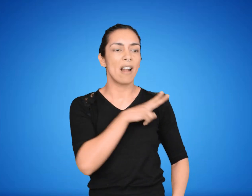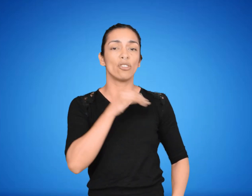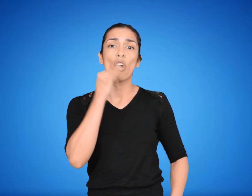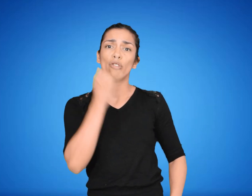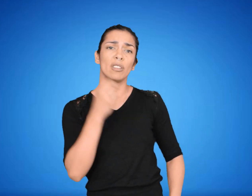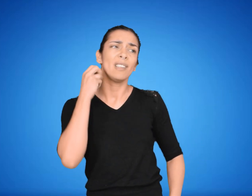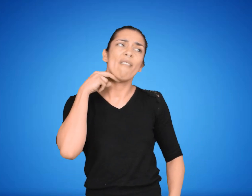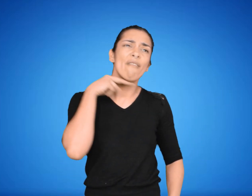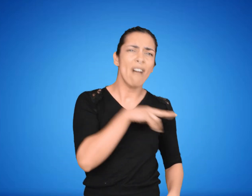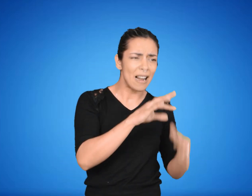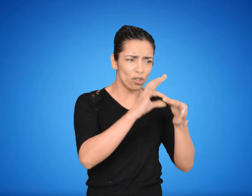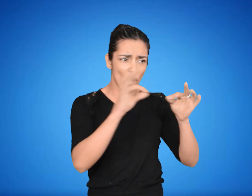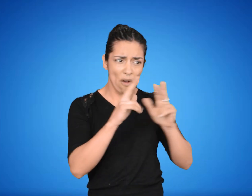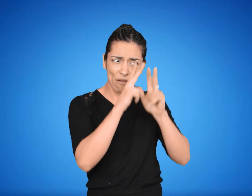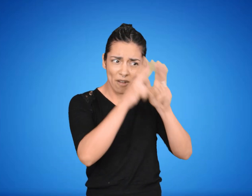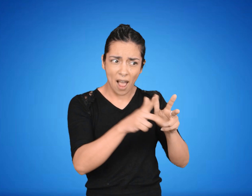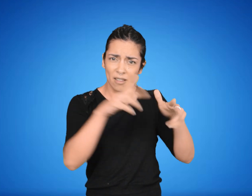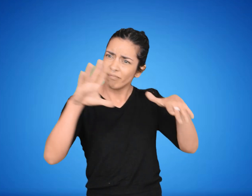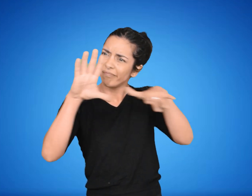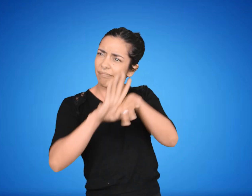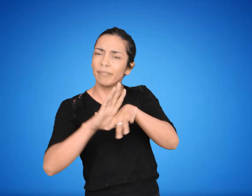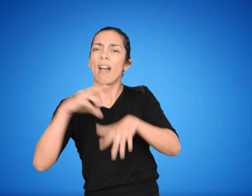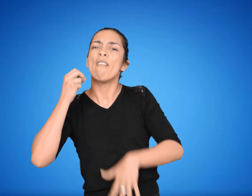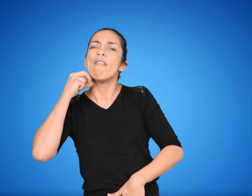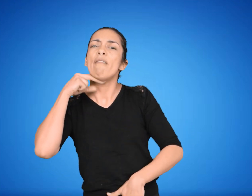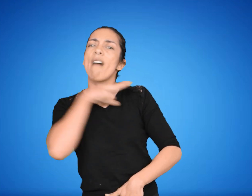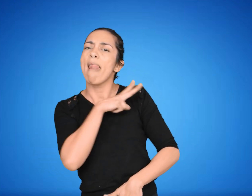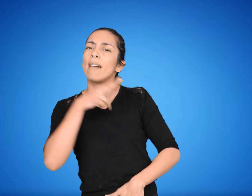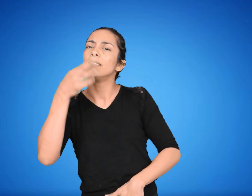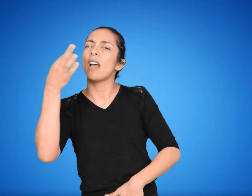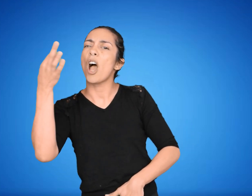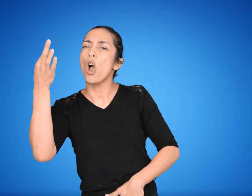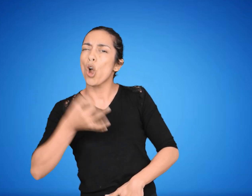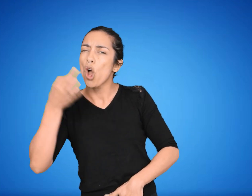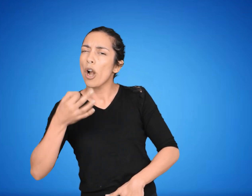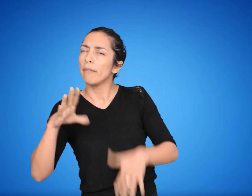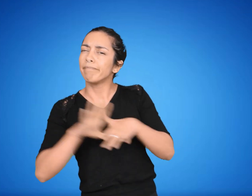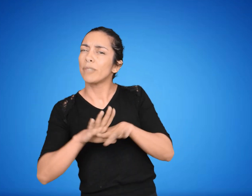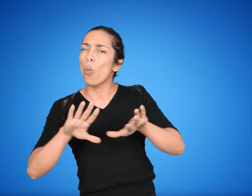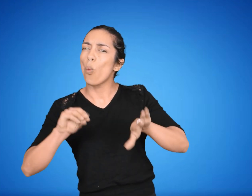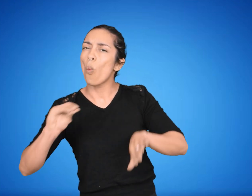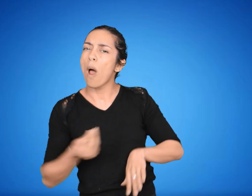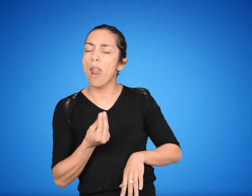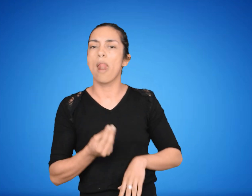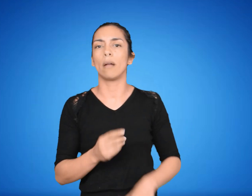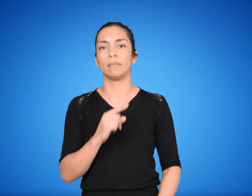En caso de ser falso, indica cuál es la falacia correcta. 1.